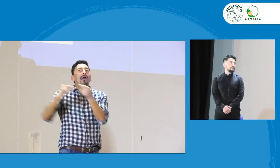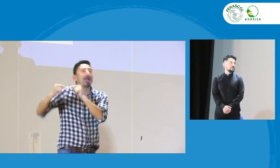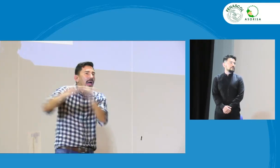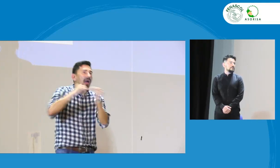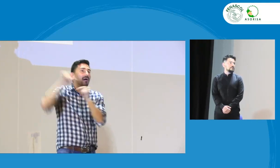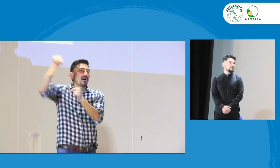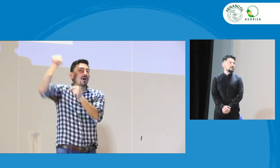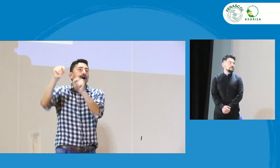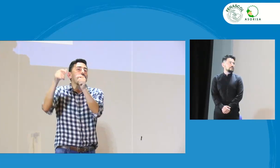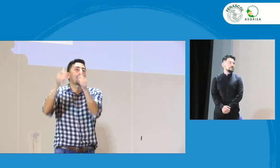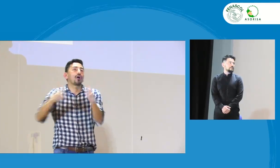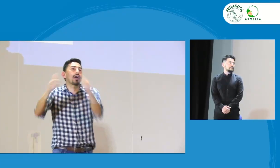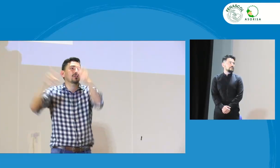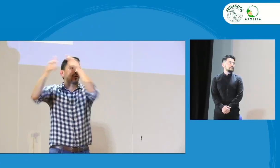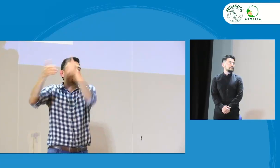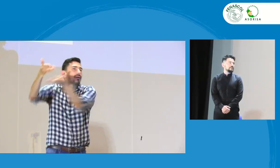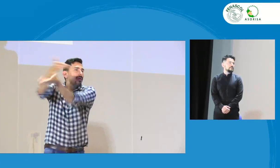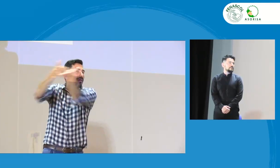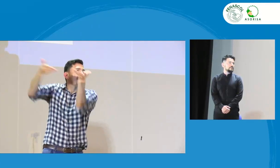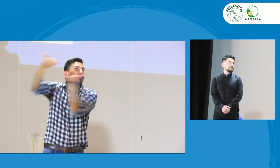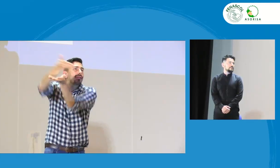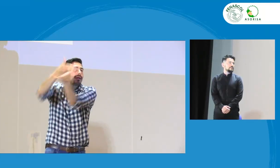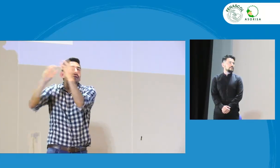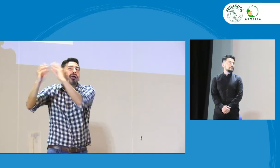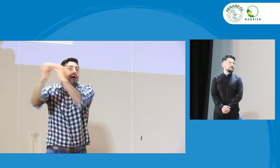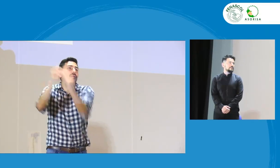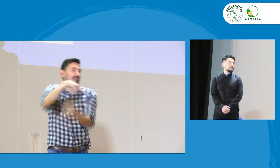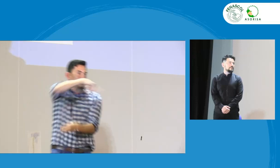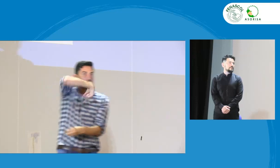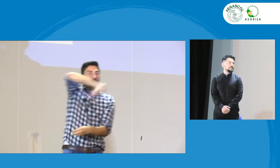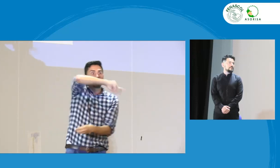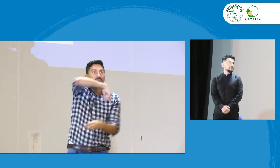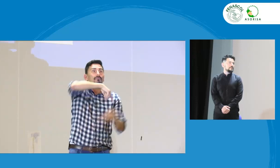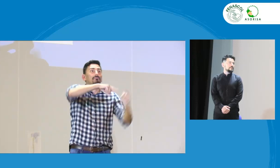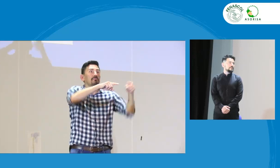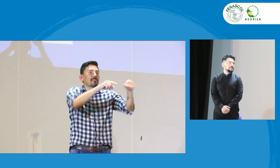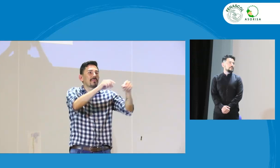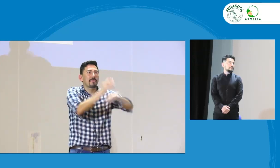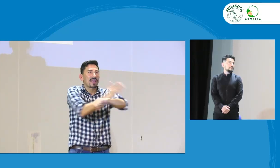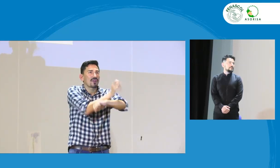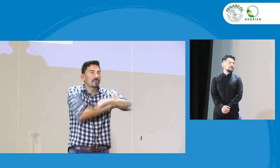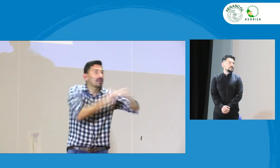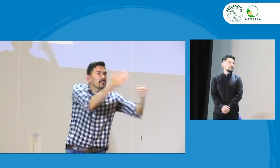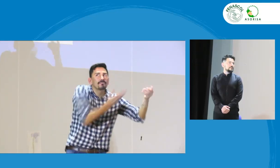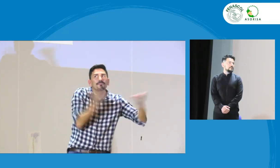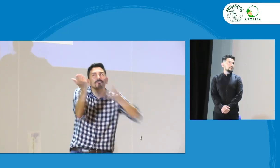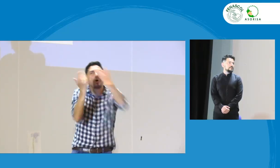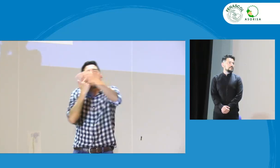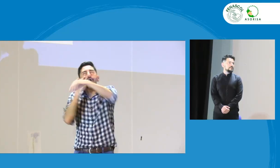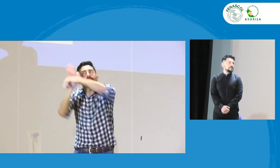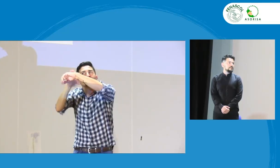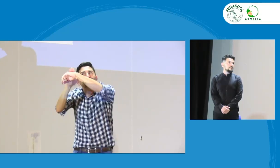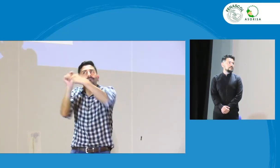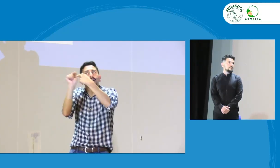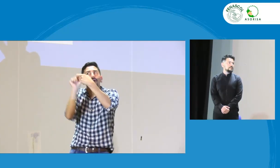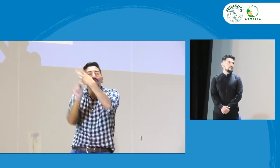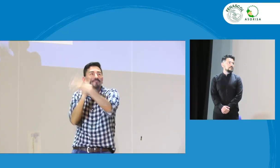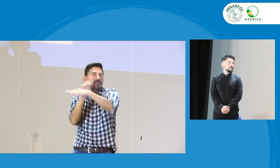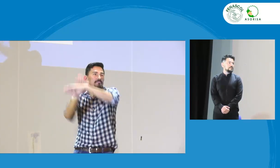dicho, pues cuando ya se presentó el documento y el precomité, hizo las recomendaciones